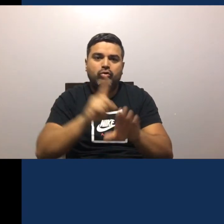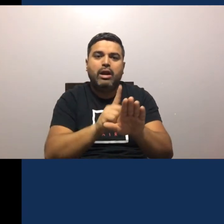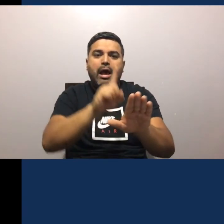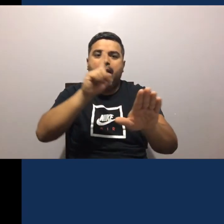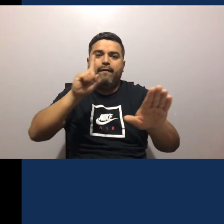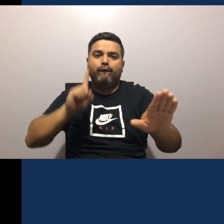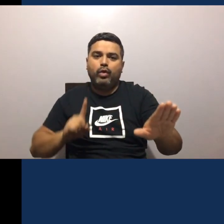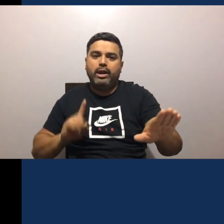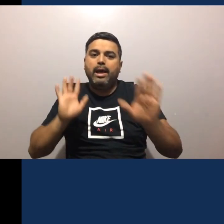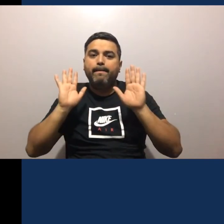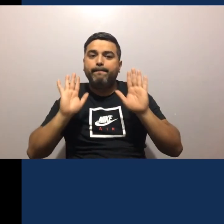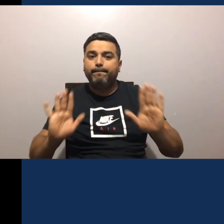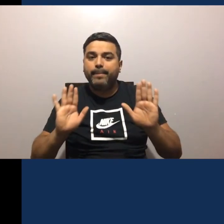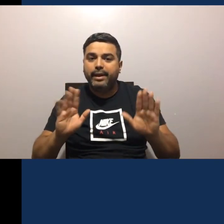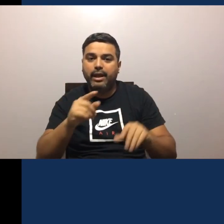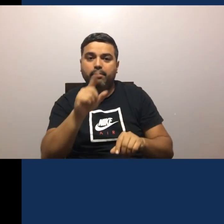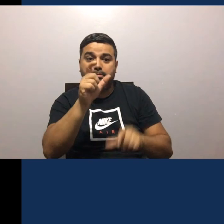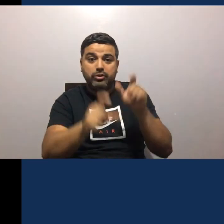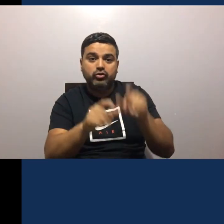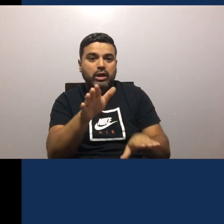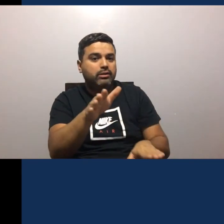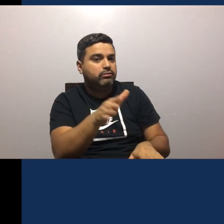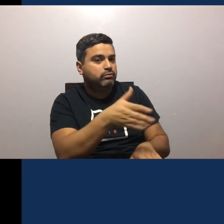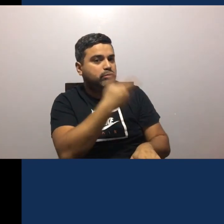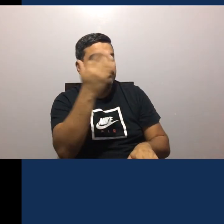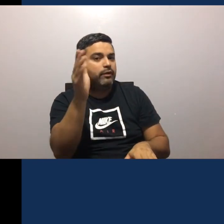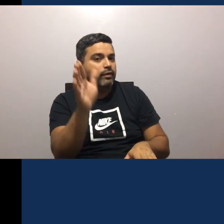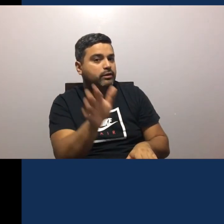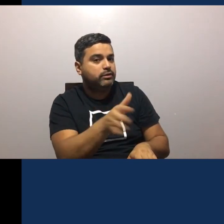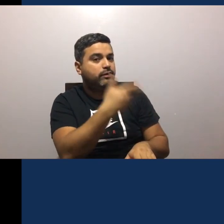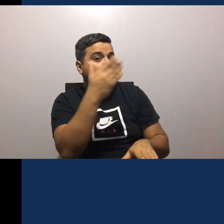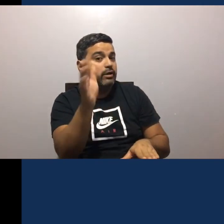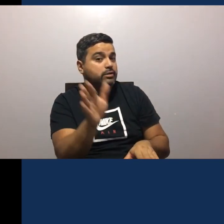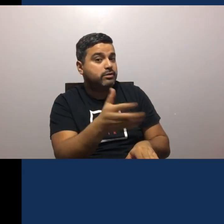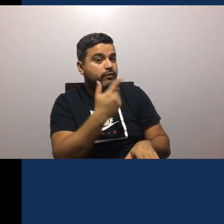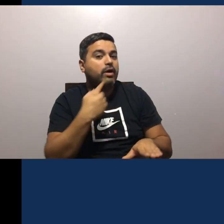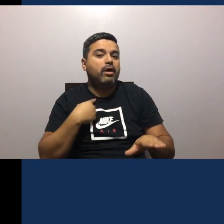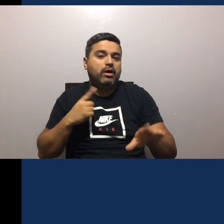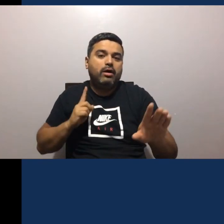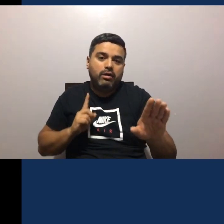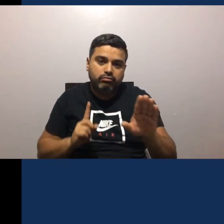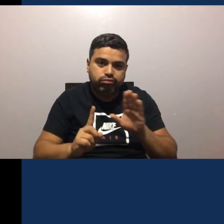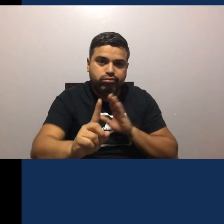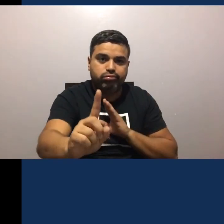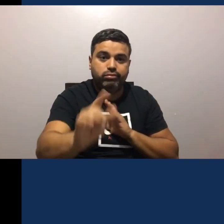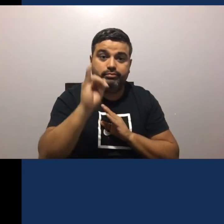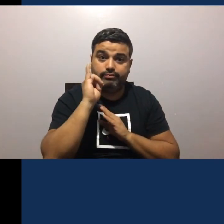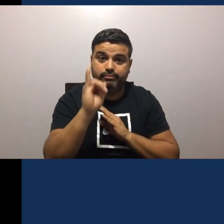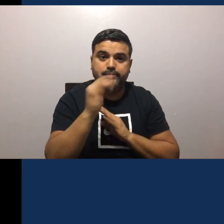Que la gente Vaya saliendo Puedes ingresar Si Eso es más seguro